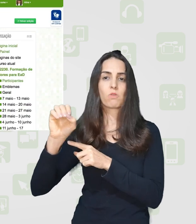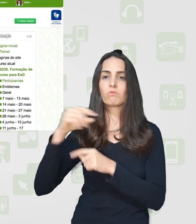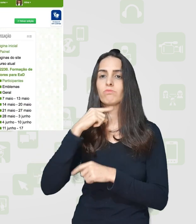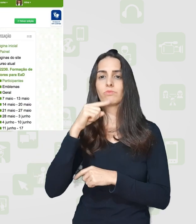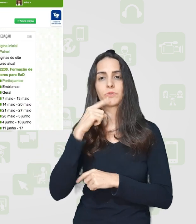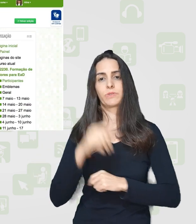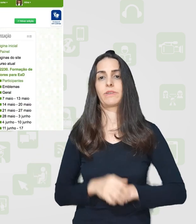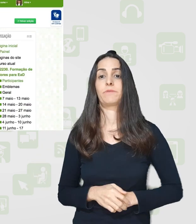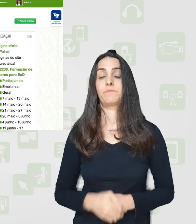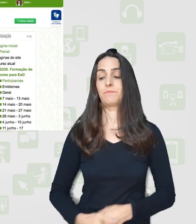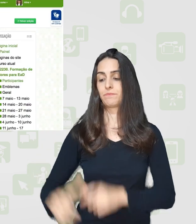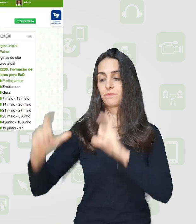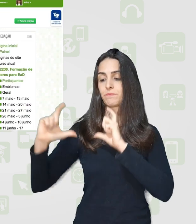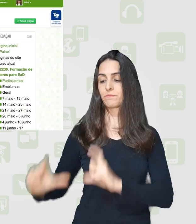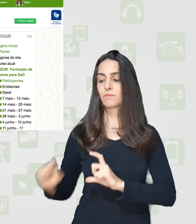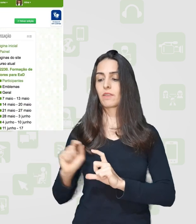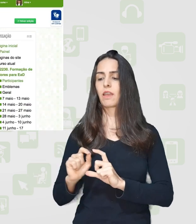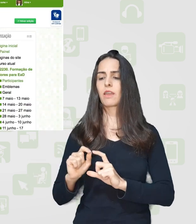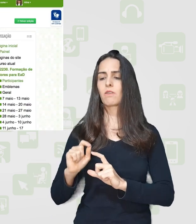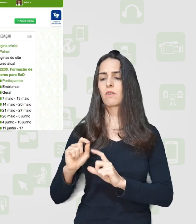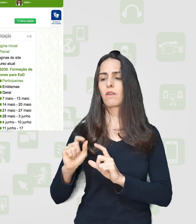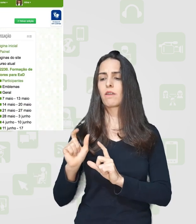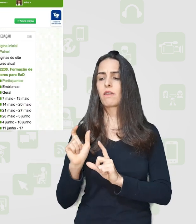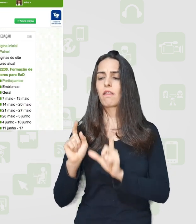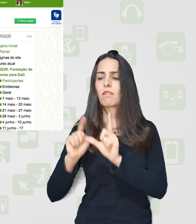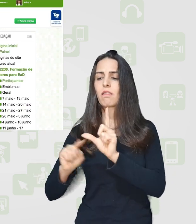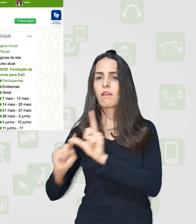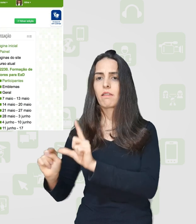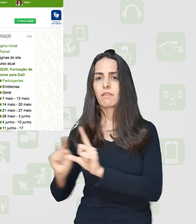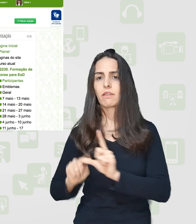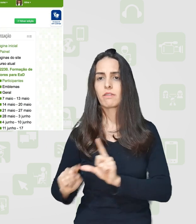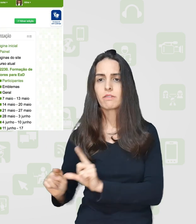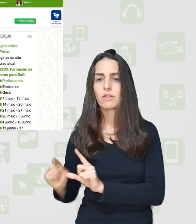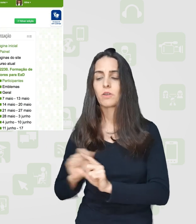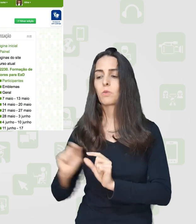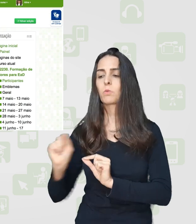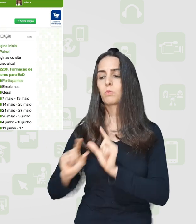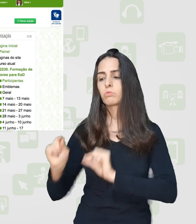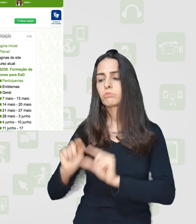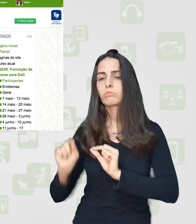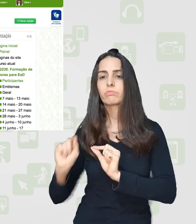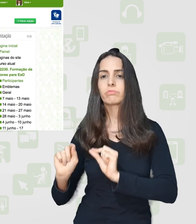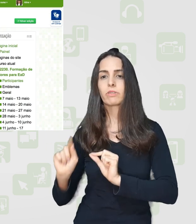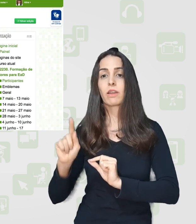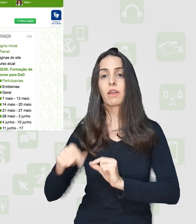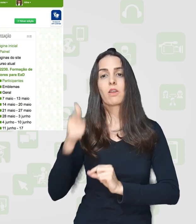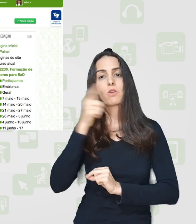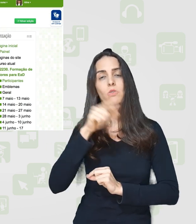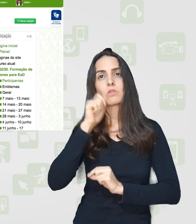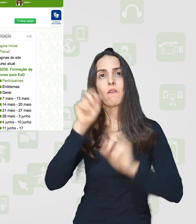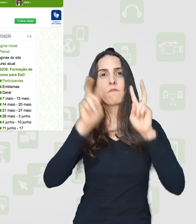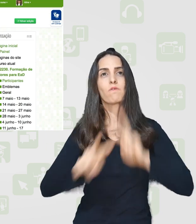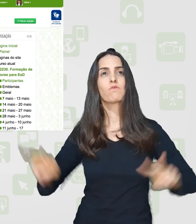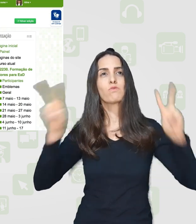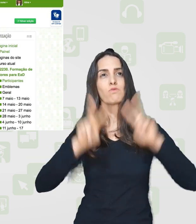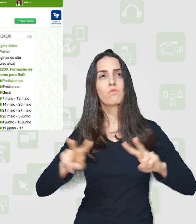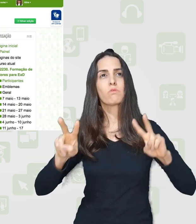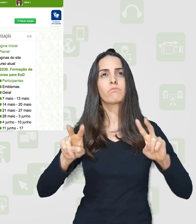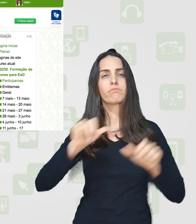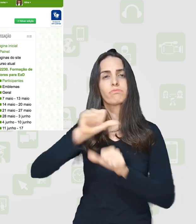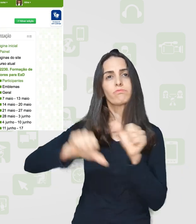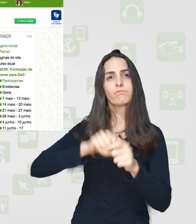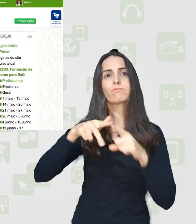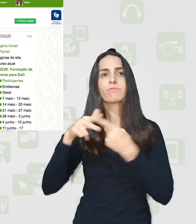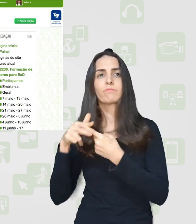vamos explorar o bloco acessibilidade. Esse bloco, ele permite a alteração